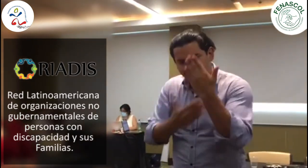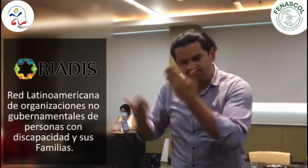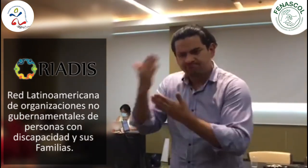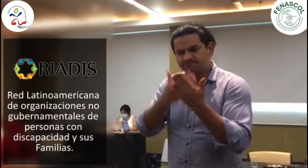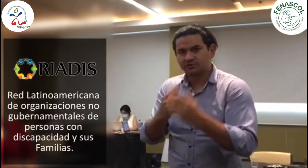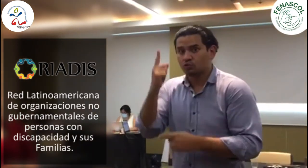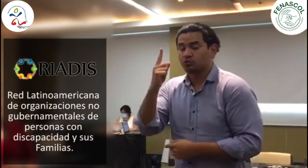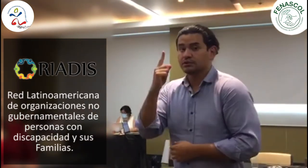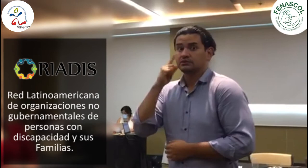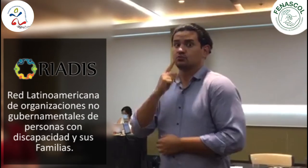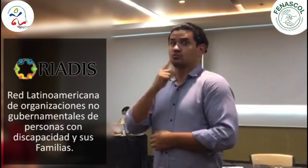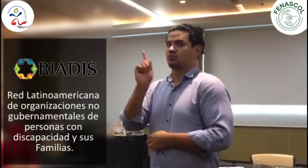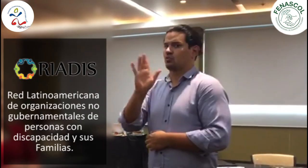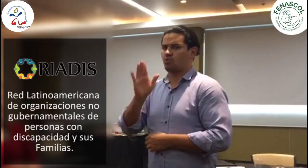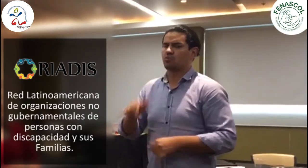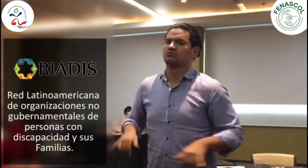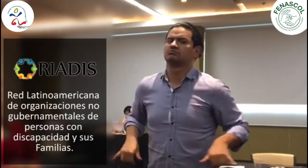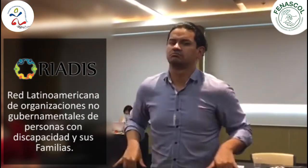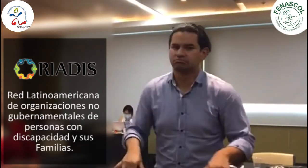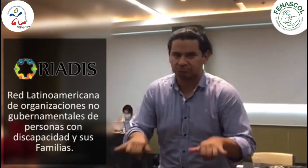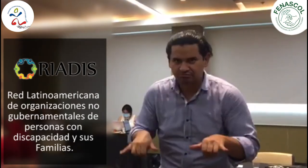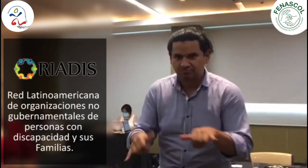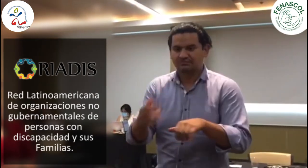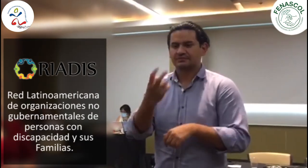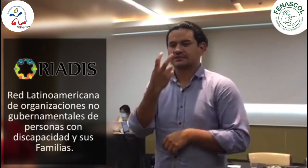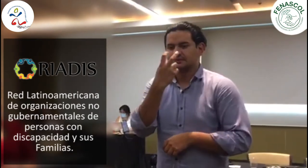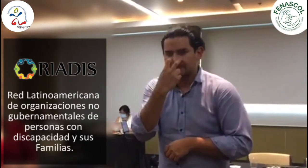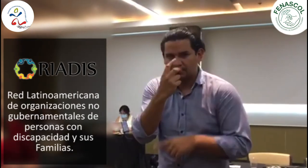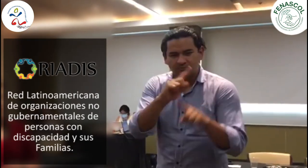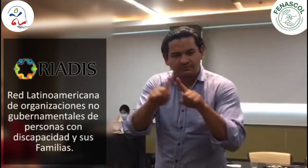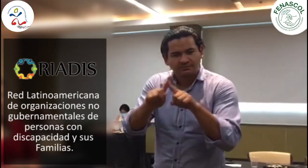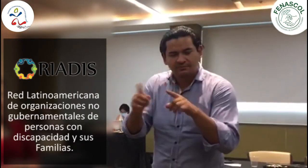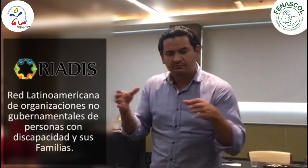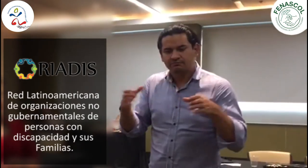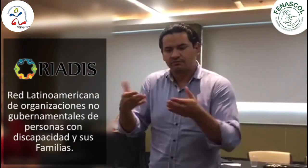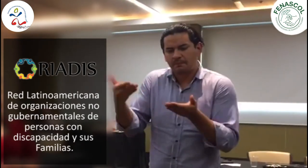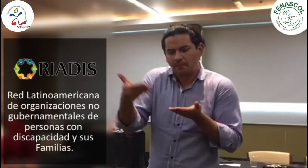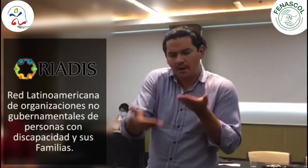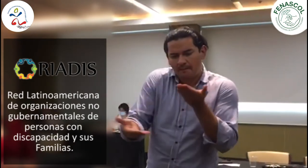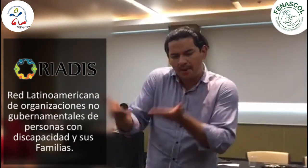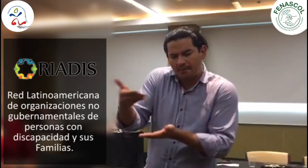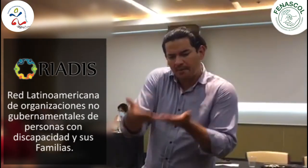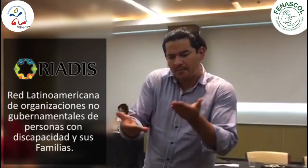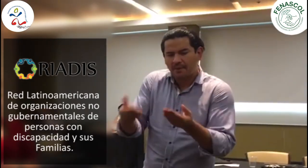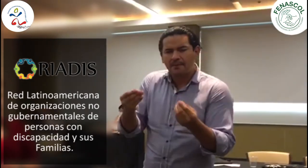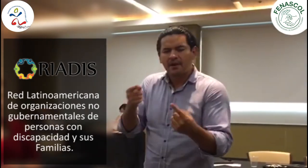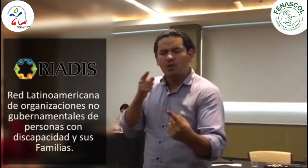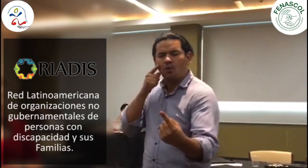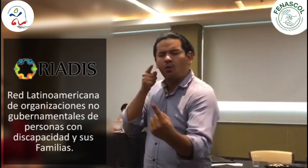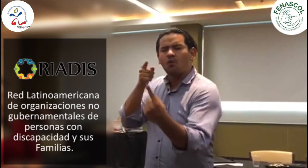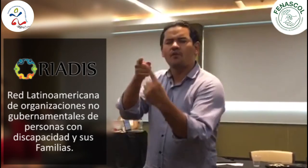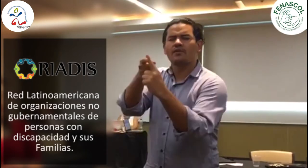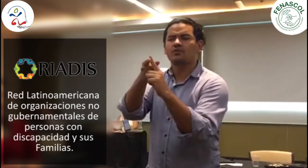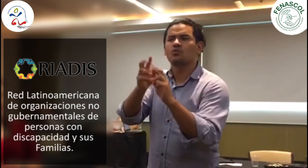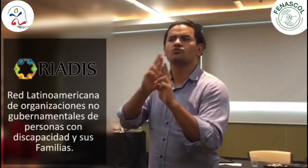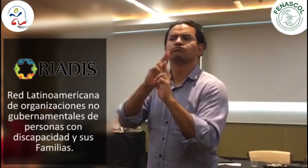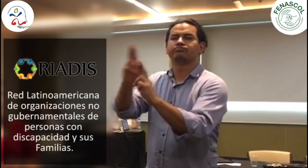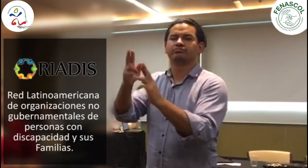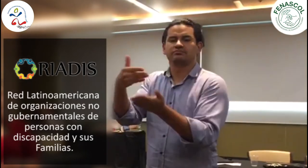Estas y otras situaciones están siendo analizadas en esta reunión, y no solo desde la perspectiva de la población sorda, sino con una mirada integral